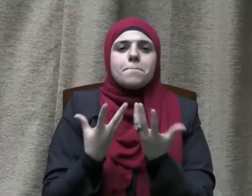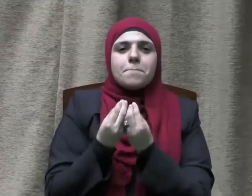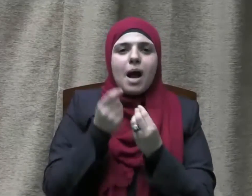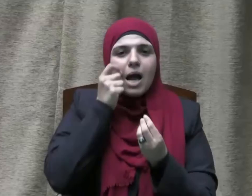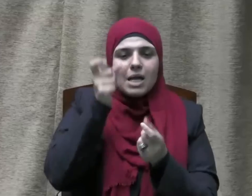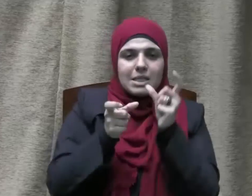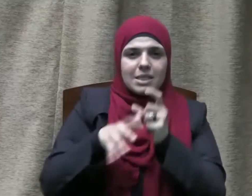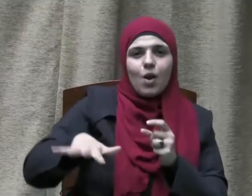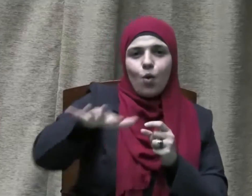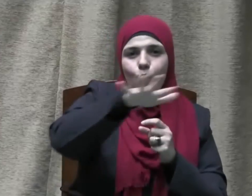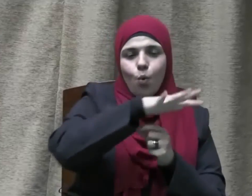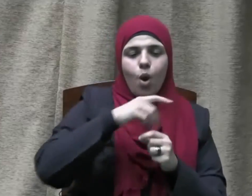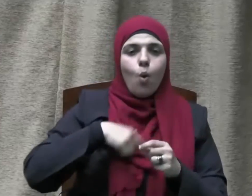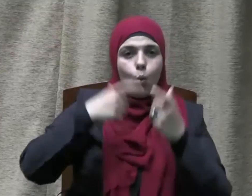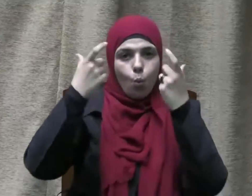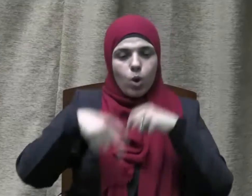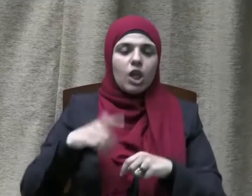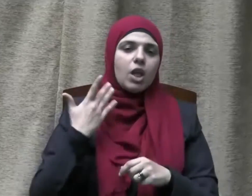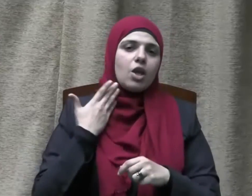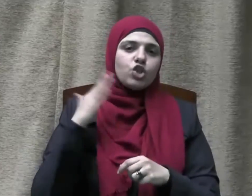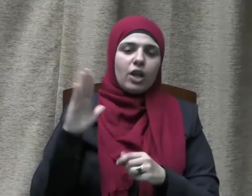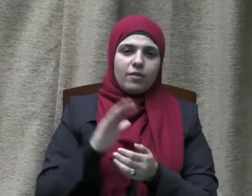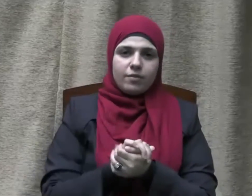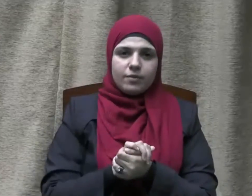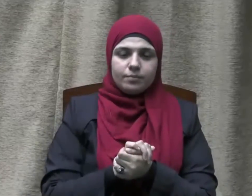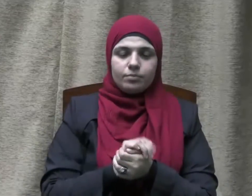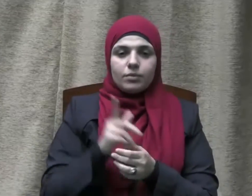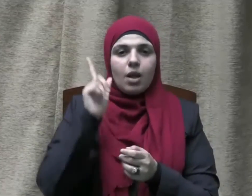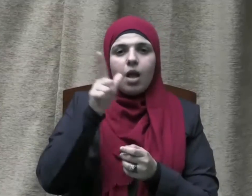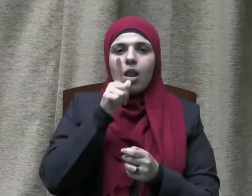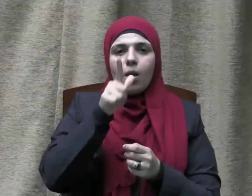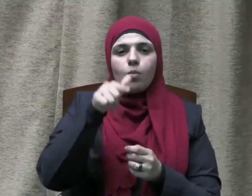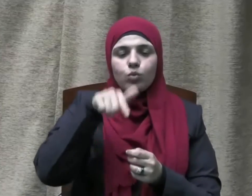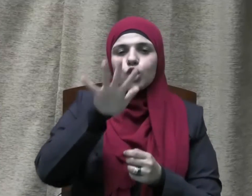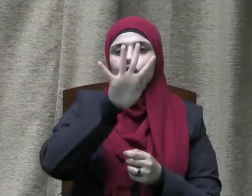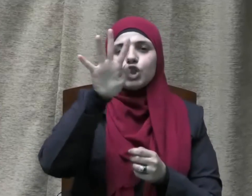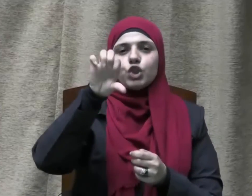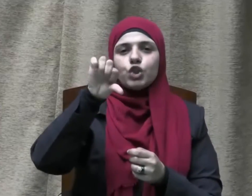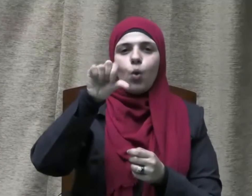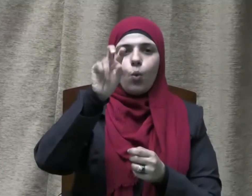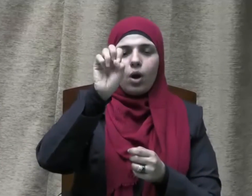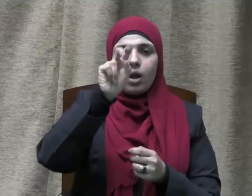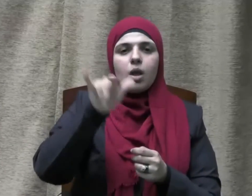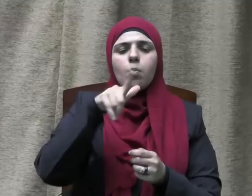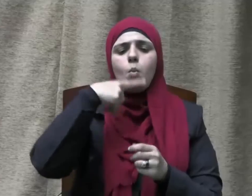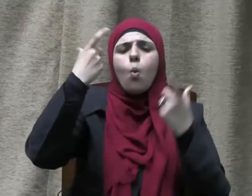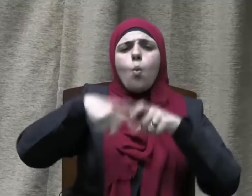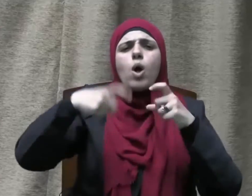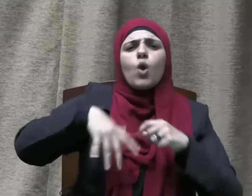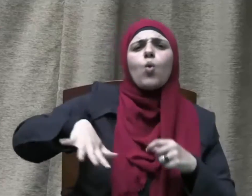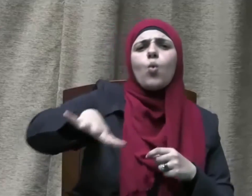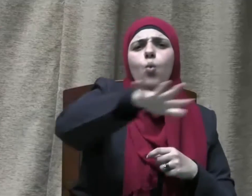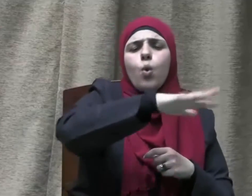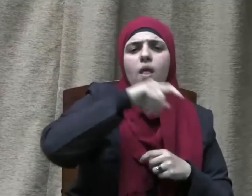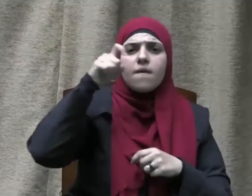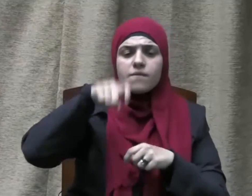إنسان وطني شريف حيث يقول شوقي وللأوطان في دم كل حر